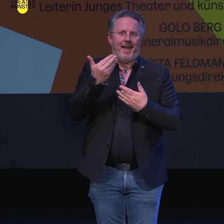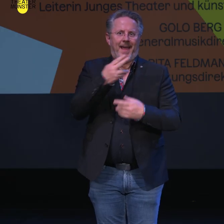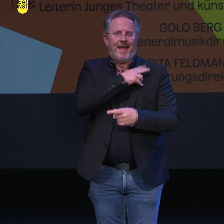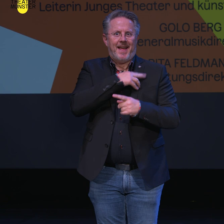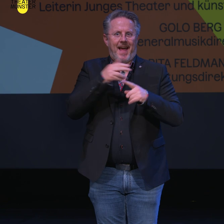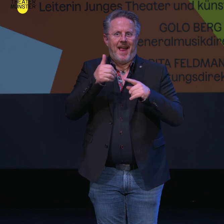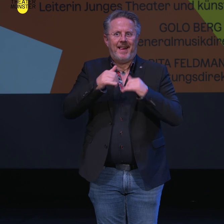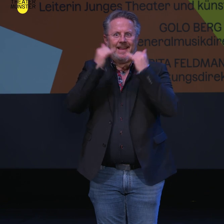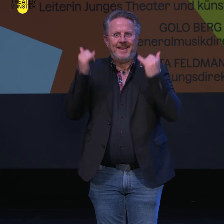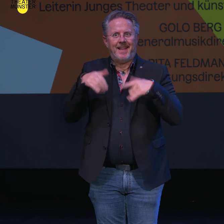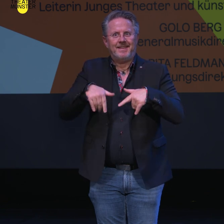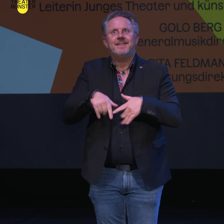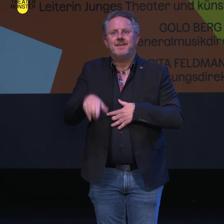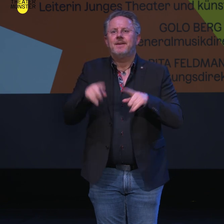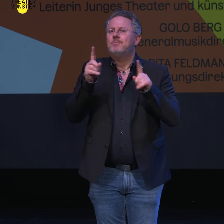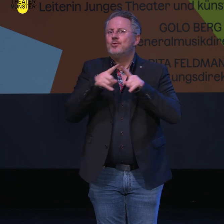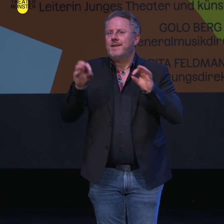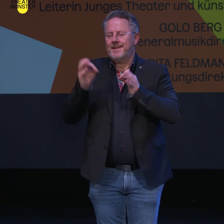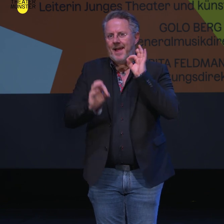und zukünftige Leiterin des Musiktheaters.